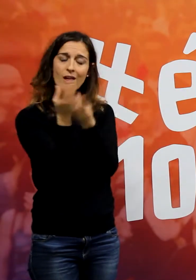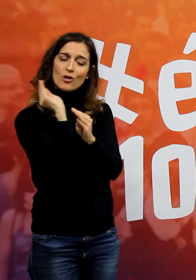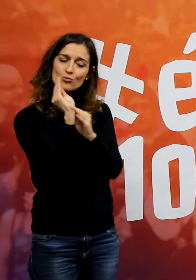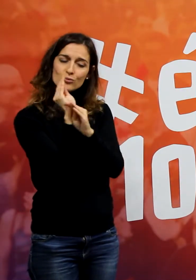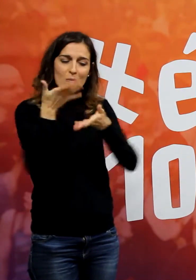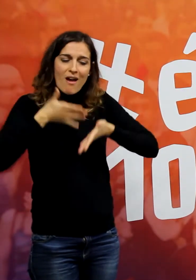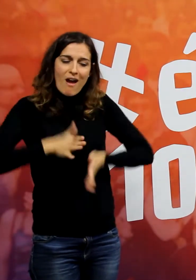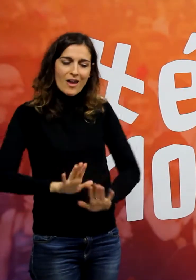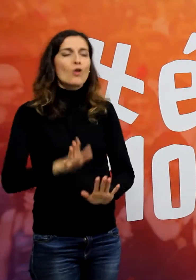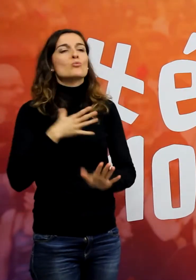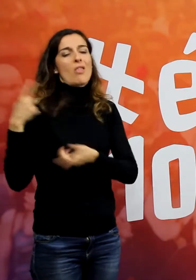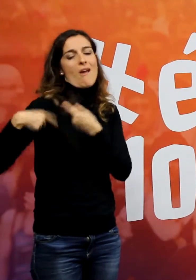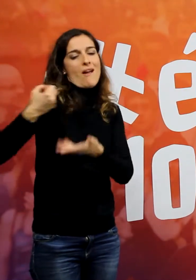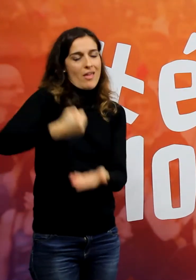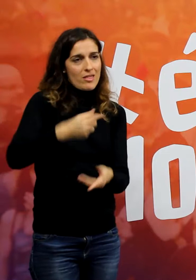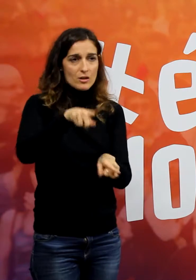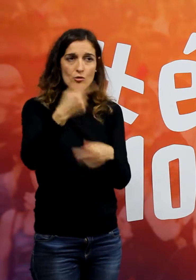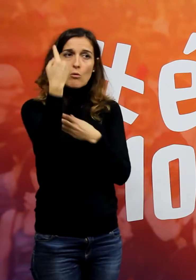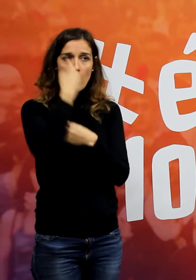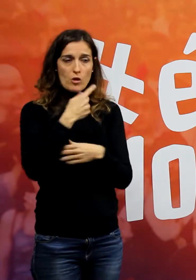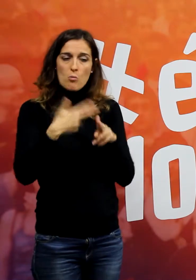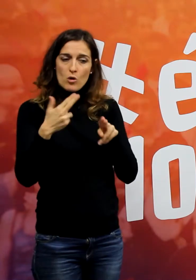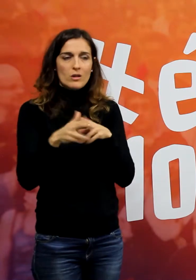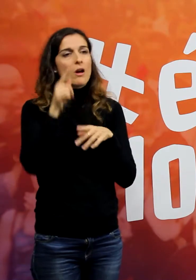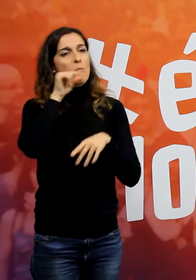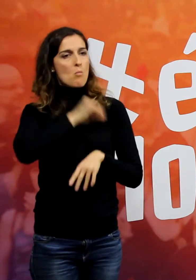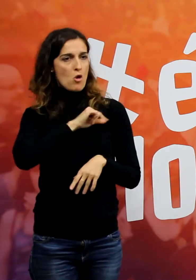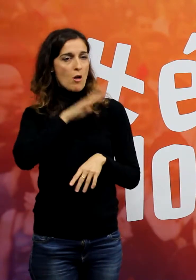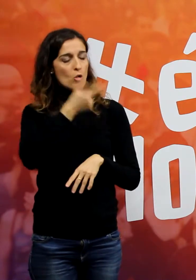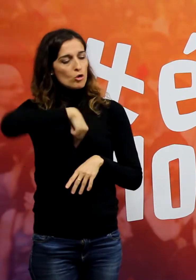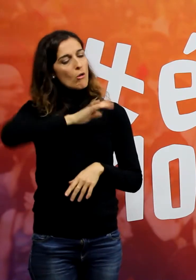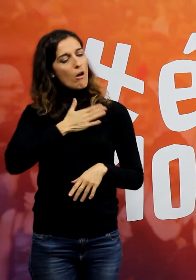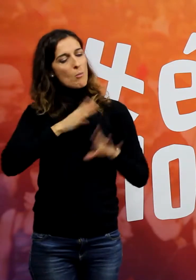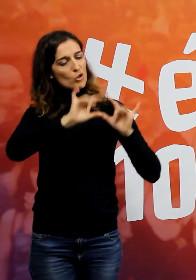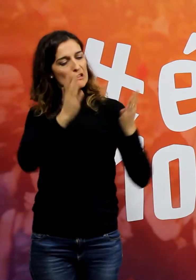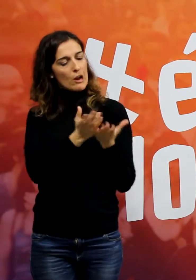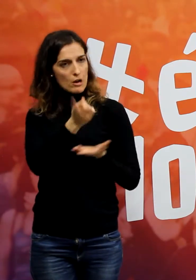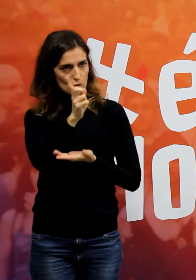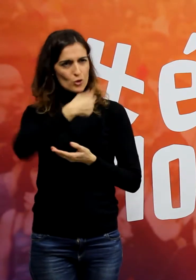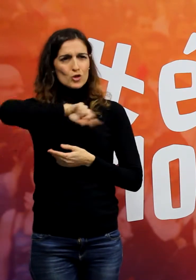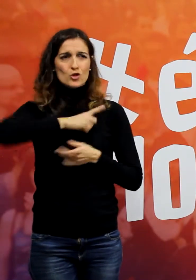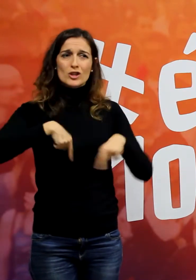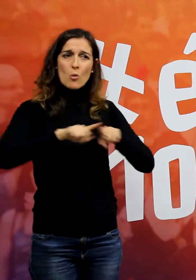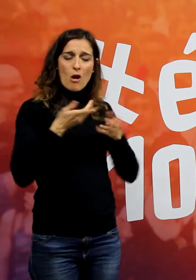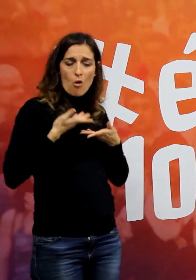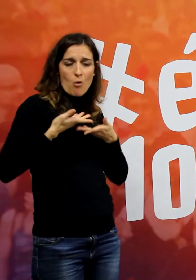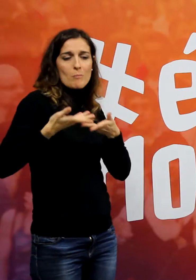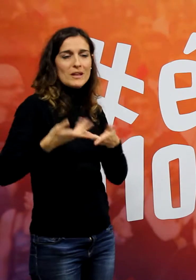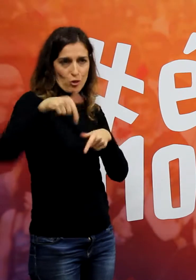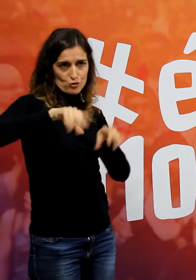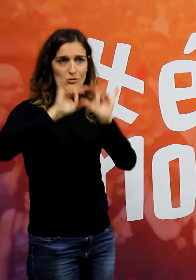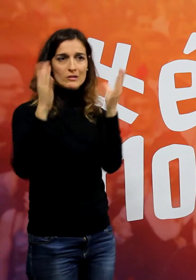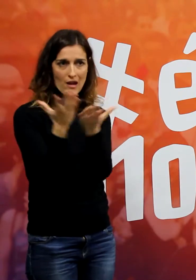obligació política i moral que tenim perquè no som amos del planeta. Nosaltres som convidats a aquest planeta,